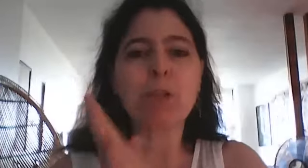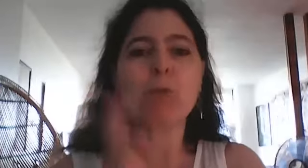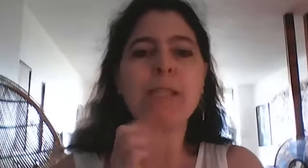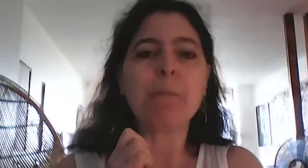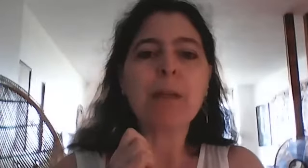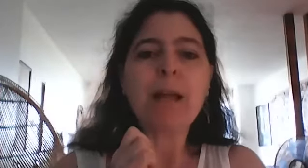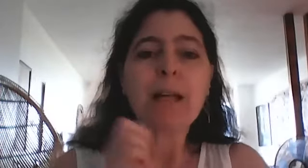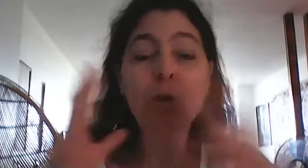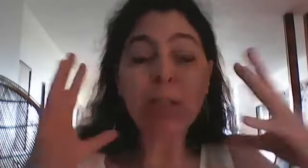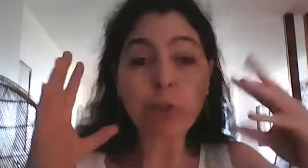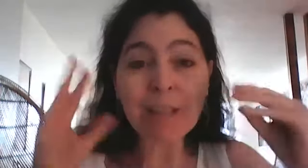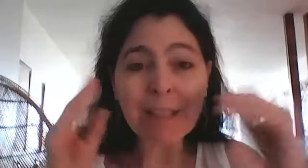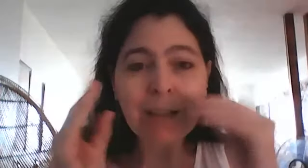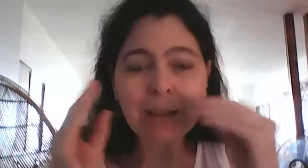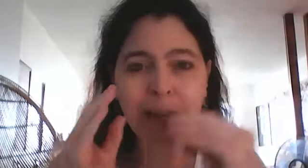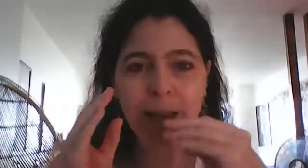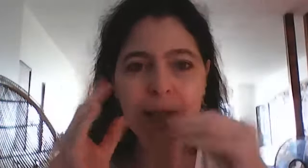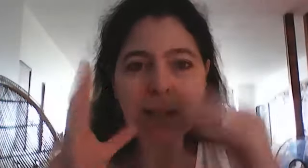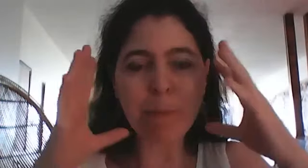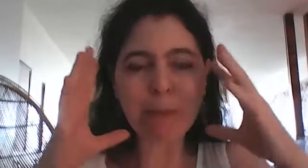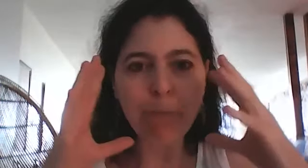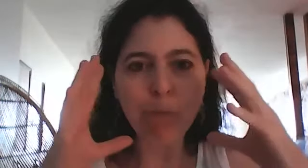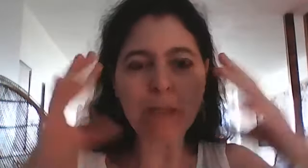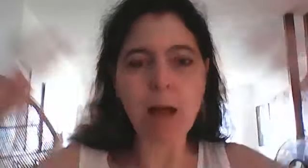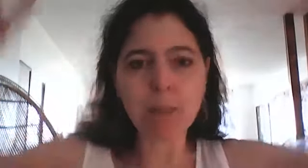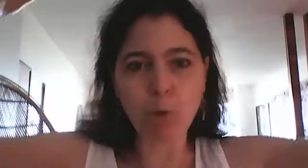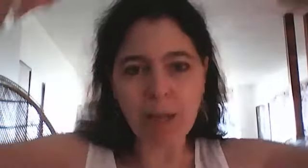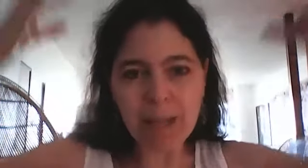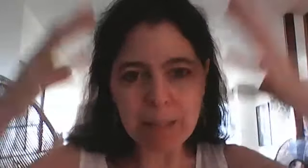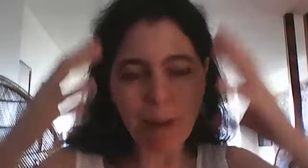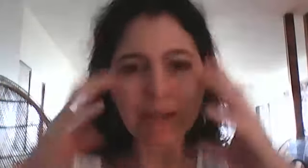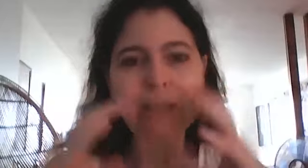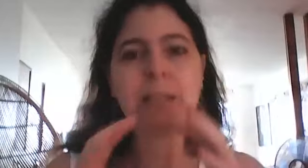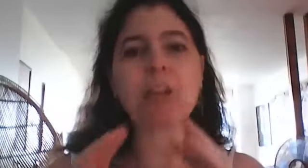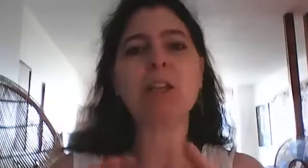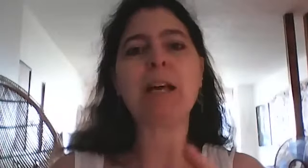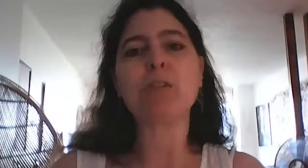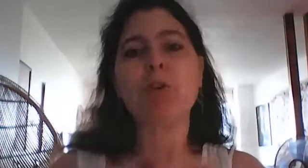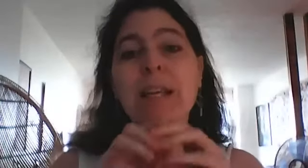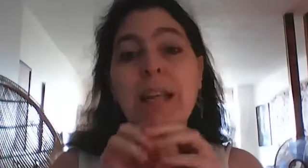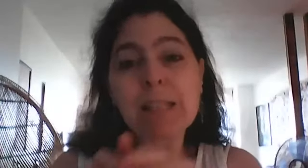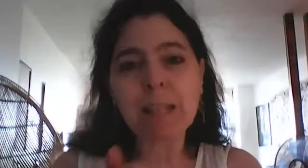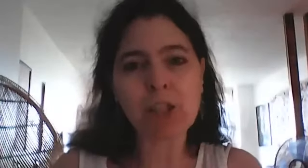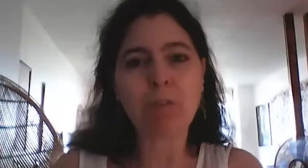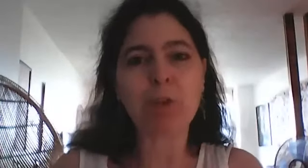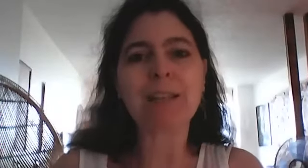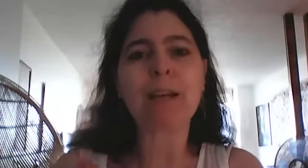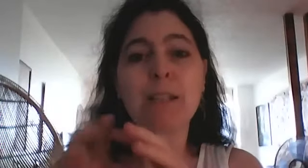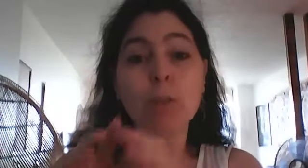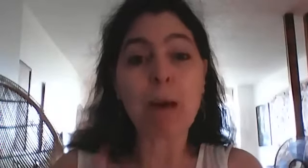ça aussi donc c'est une technique très très simple et très puissante pour laisser passer l'énergie de la source et la diriger avec une intention d